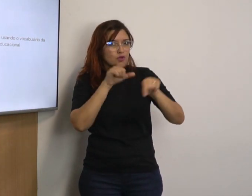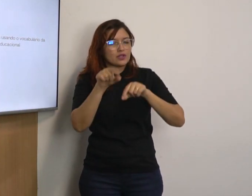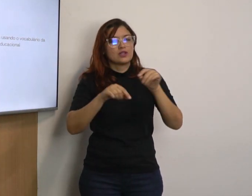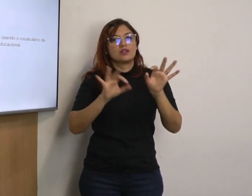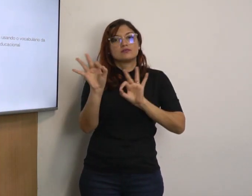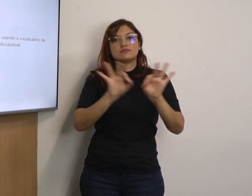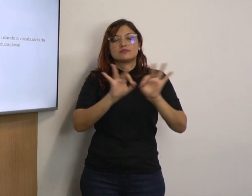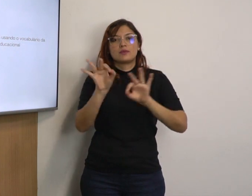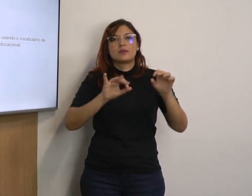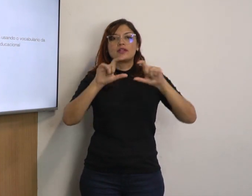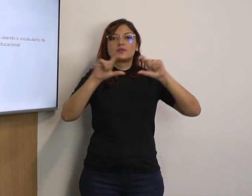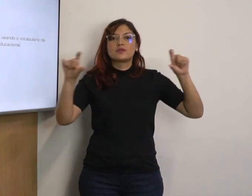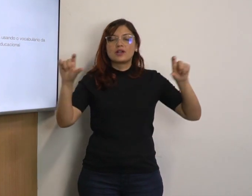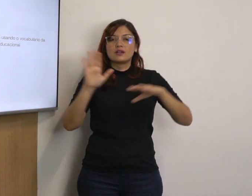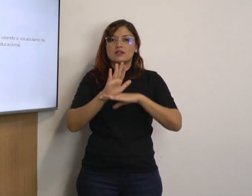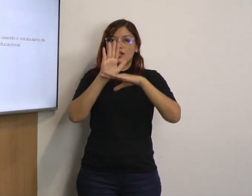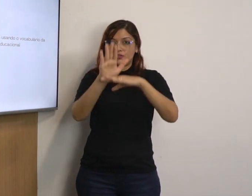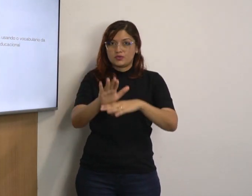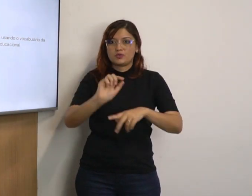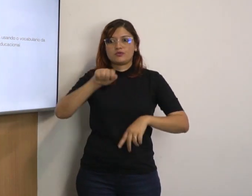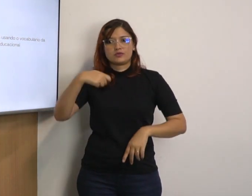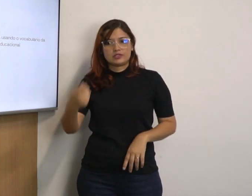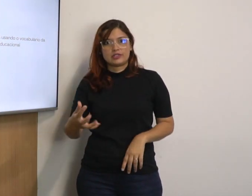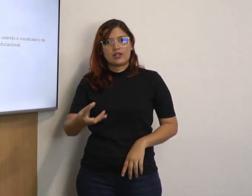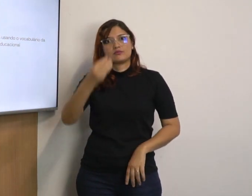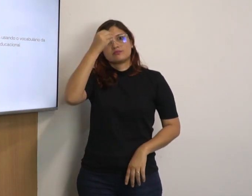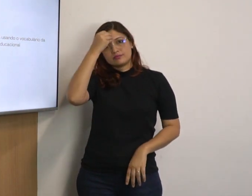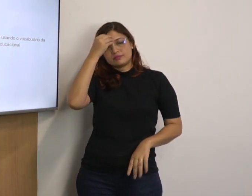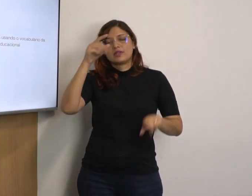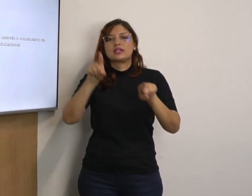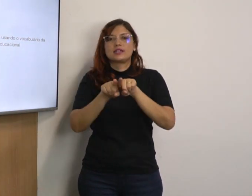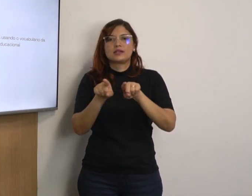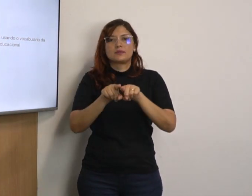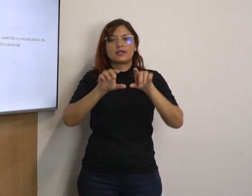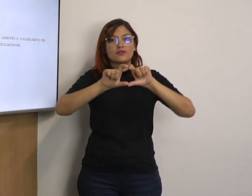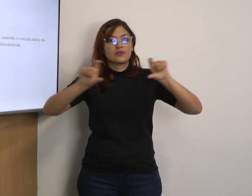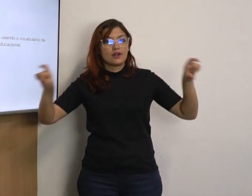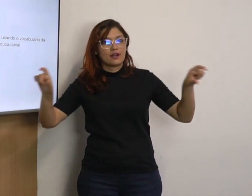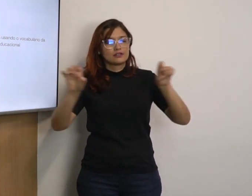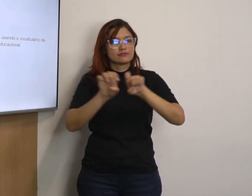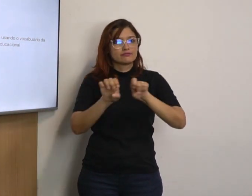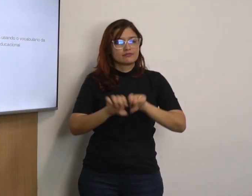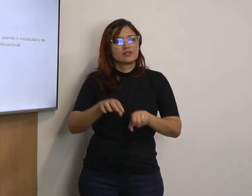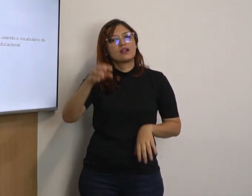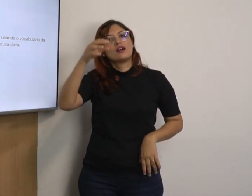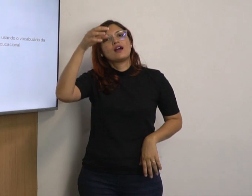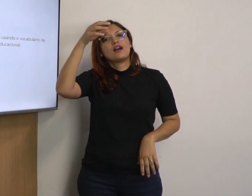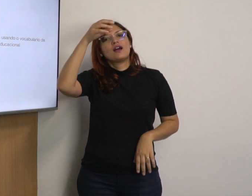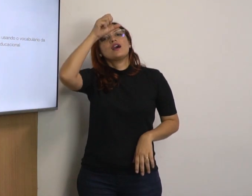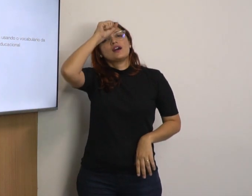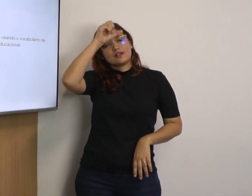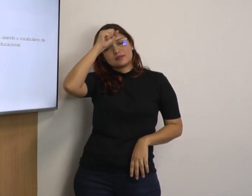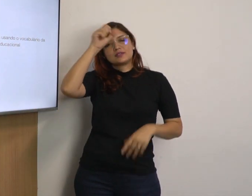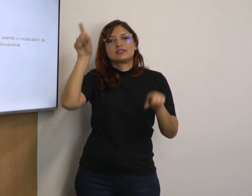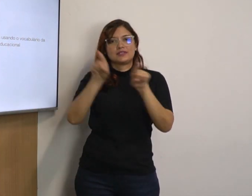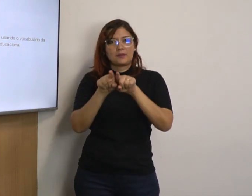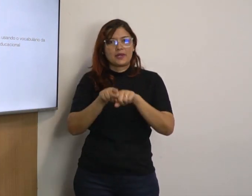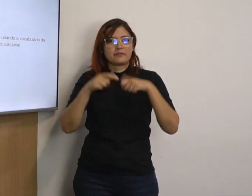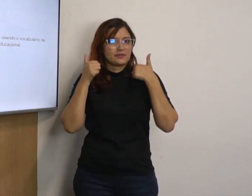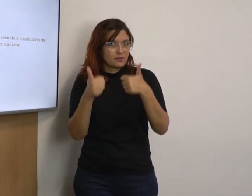escolhi alguns e formei algumas frases para ajudar tanto a memorizar o sinal, quanto a aprender um pouco mais sobre a estrutura